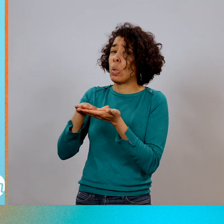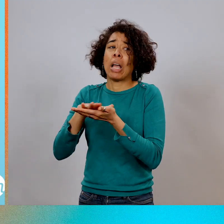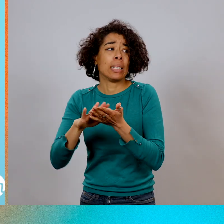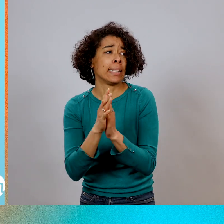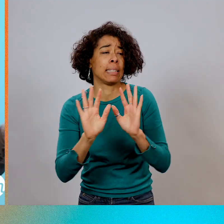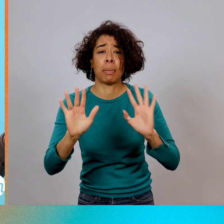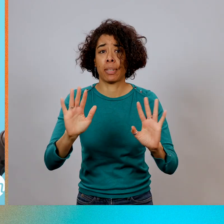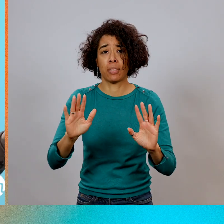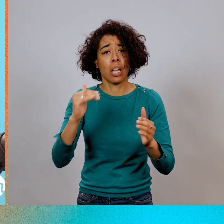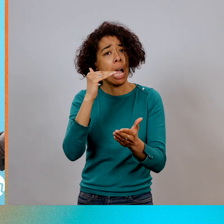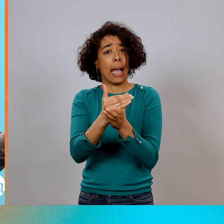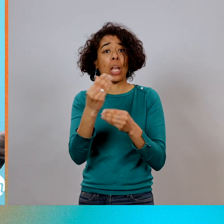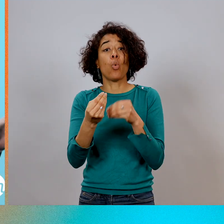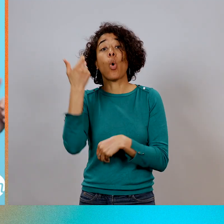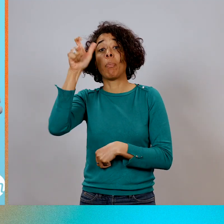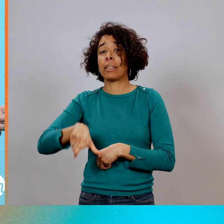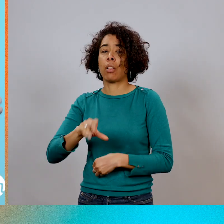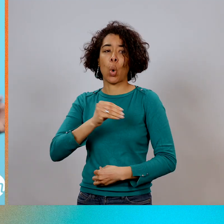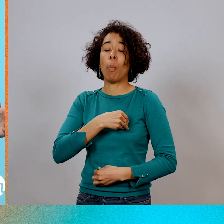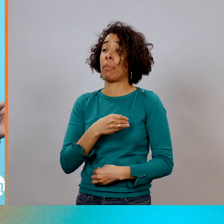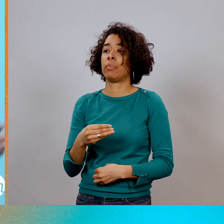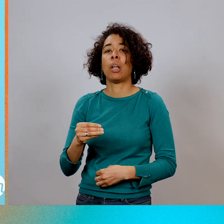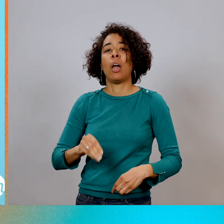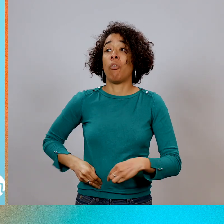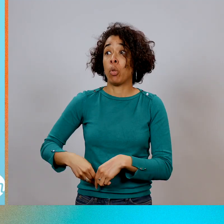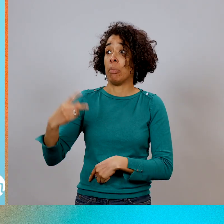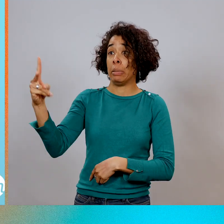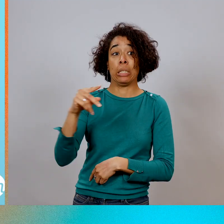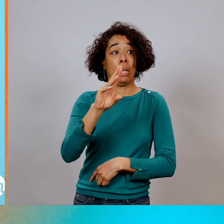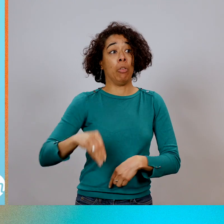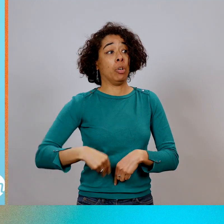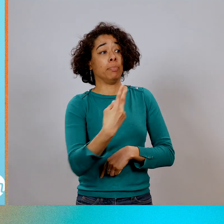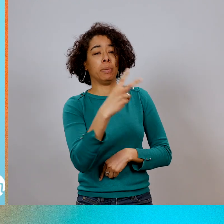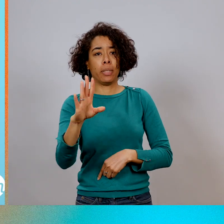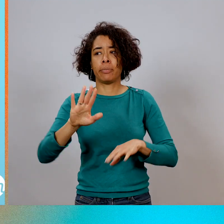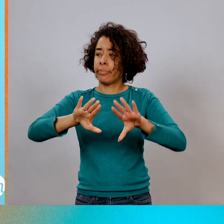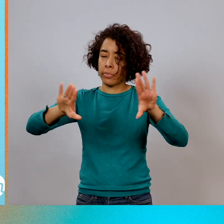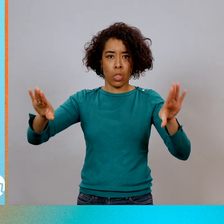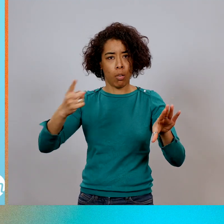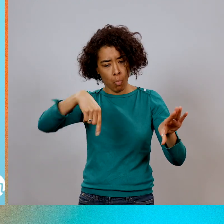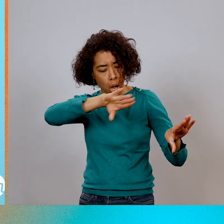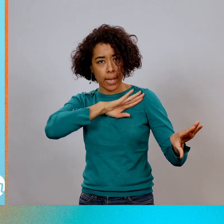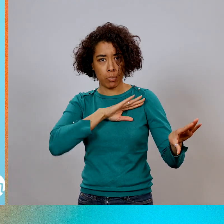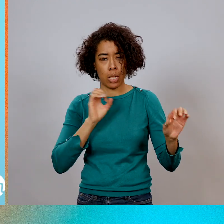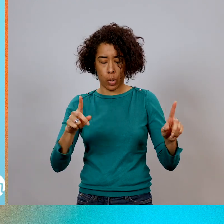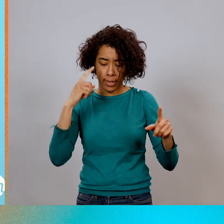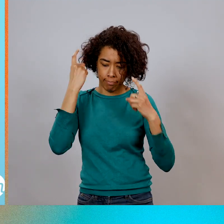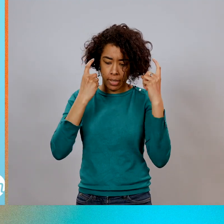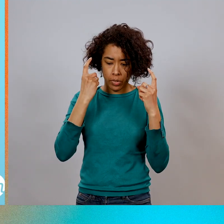de toujours trouver des coupables autour de nous en disant que c'est à cause d'eux que je ne pas y arriver. Soyons responsables, réfléchissons et demandons au Seigneur